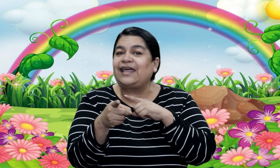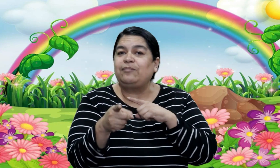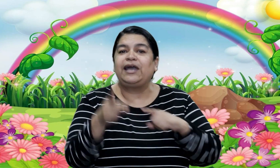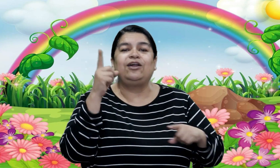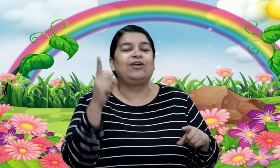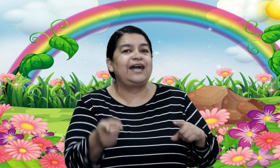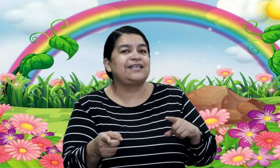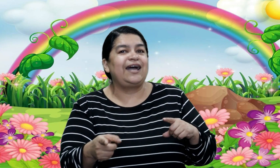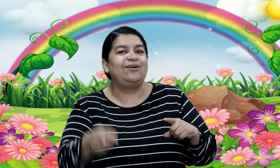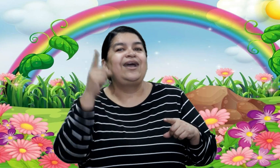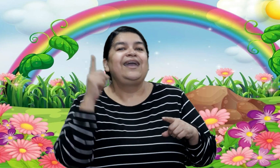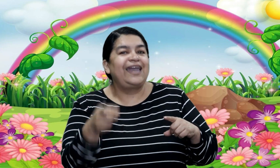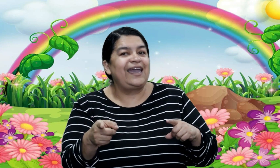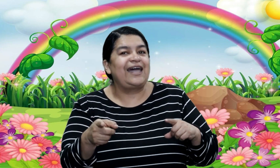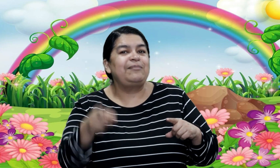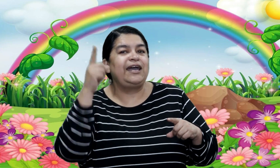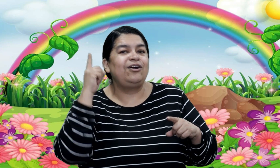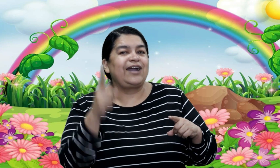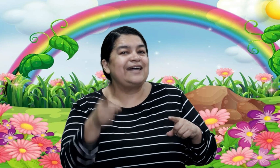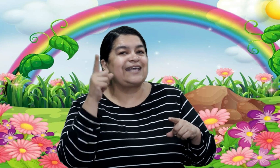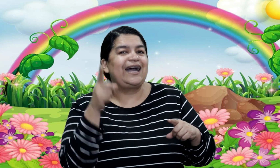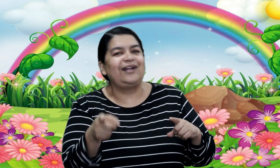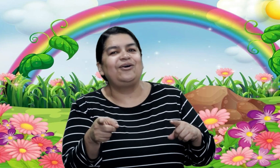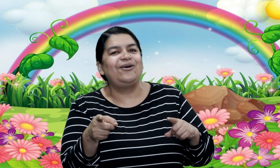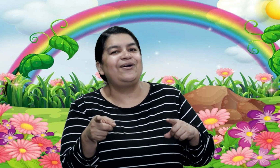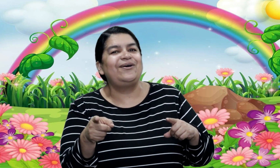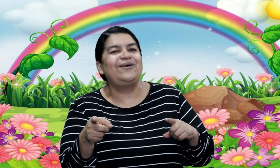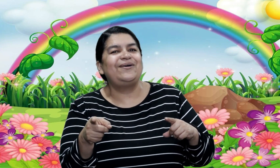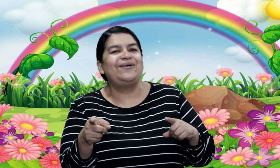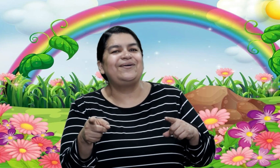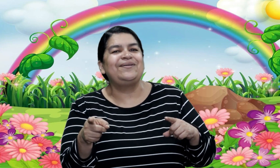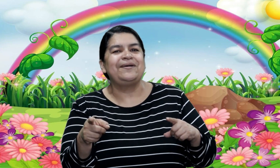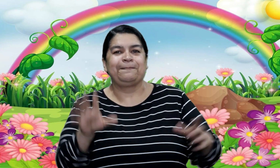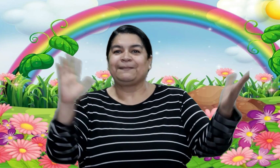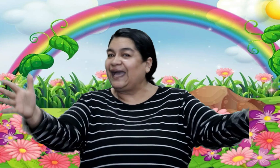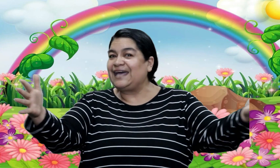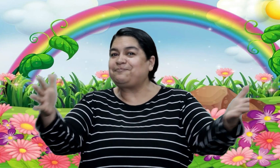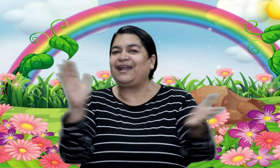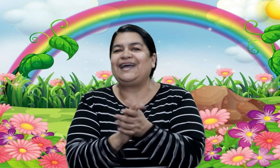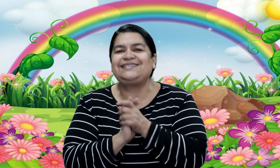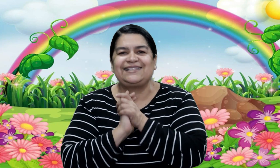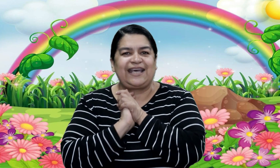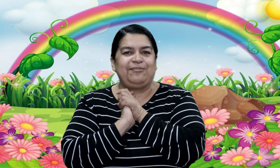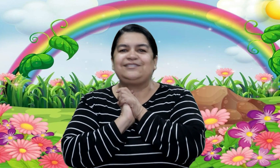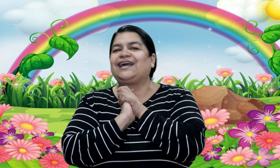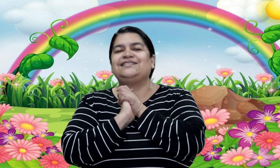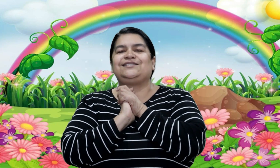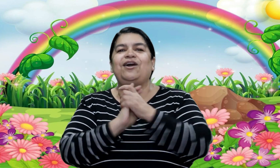el mero cascaron, queda el mero cascaron ¿Qué les parece esta hermosa canción?